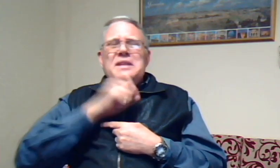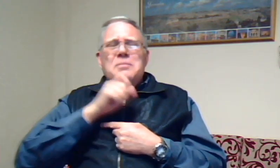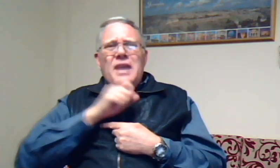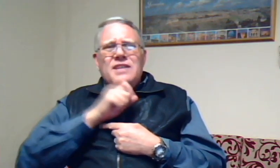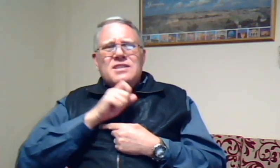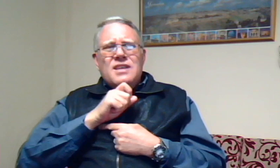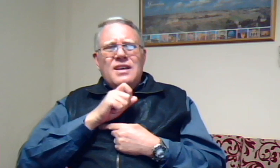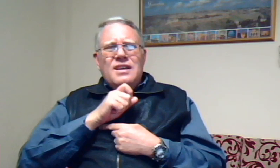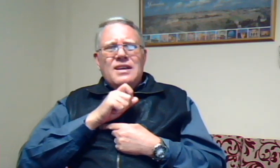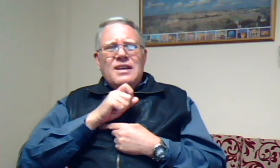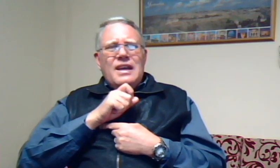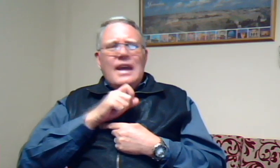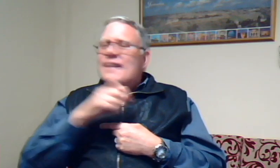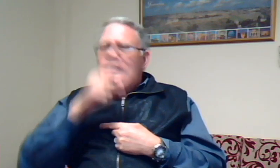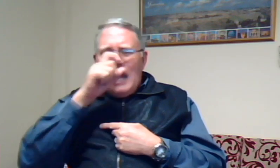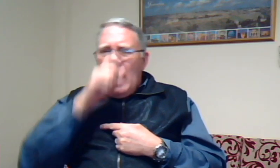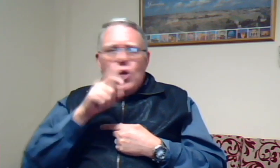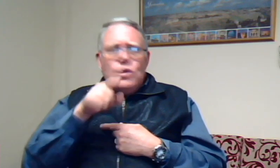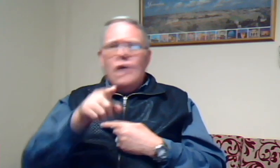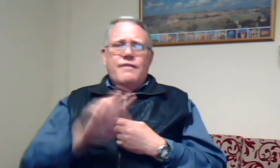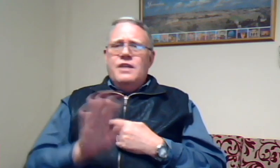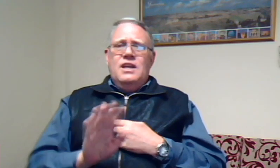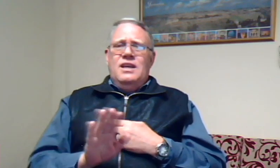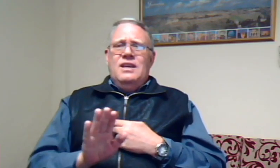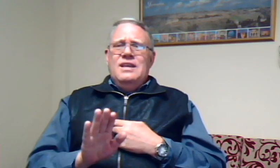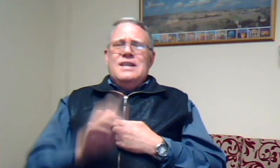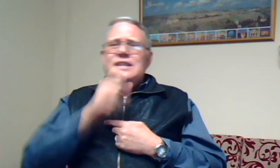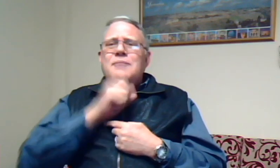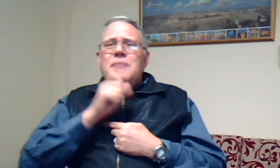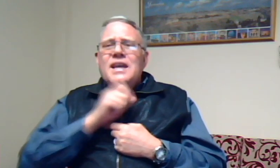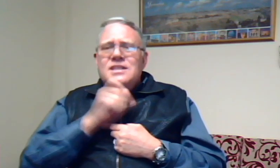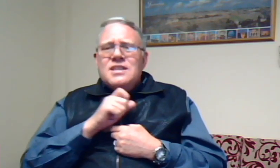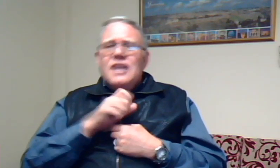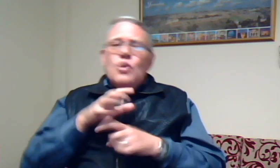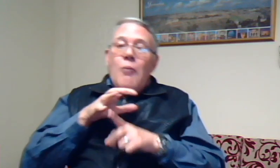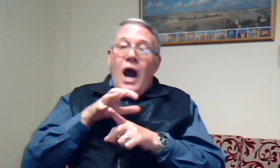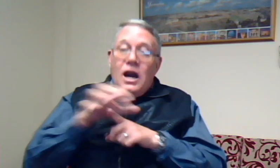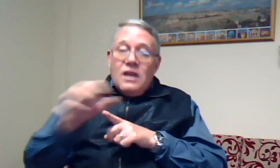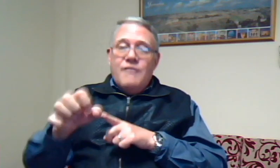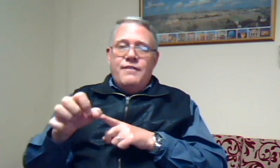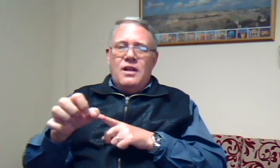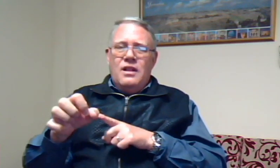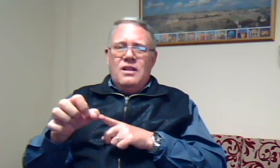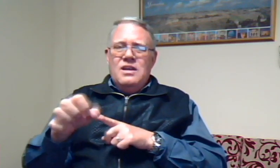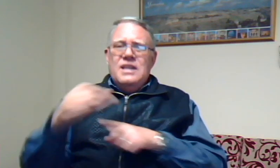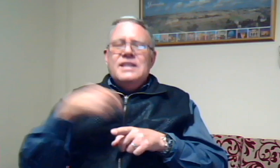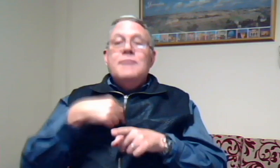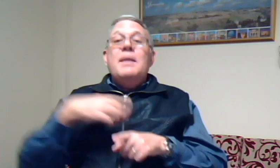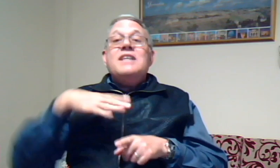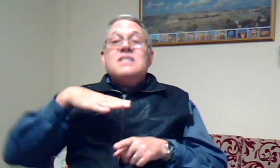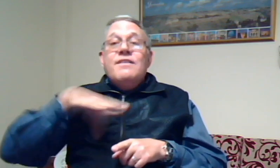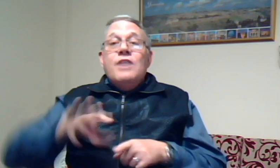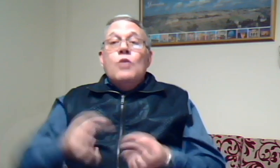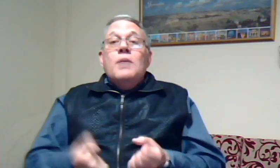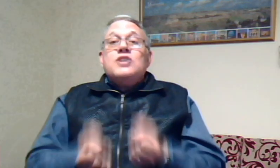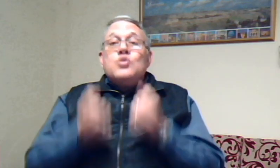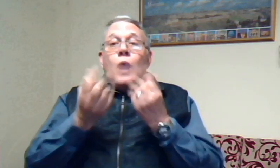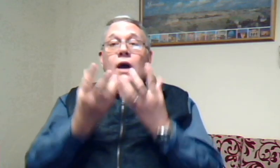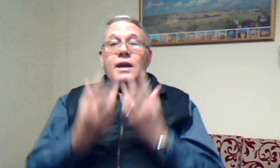mense Het nie gehoud daarvan nie Die mense het hom aangeval Die mense wil hom laat zwaar kry